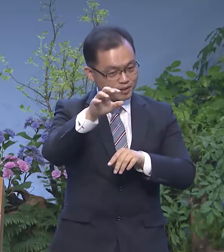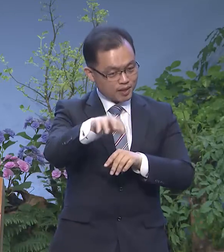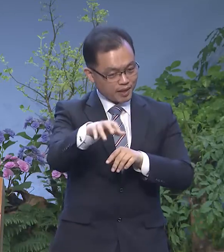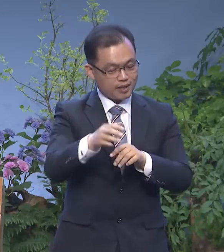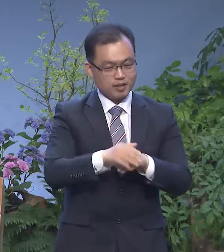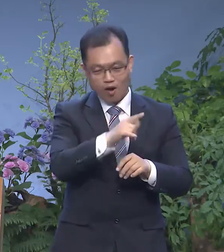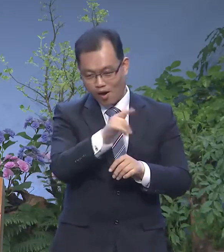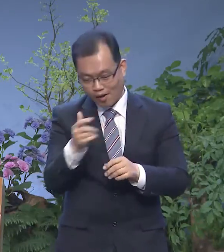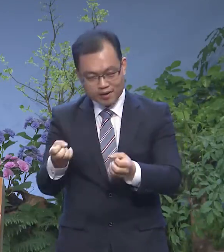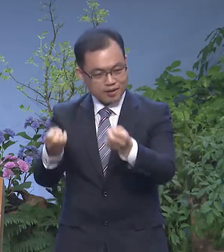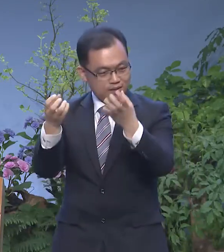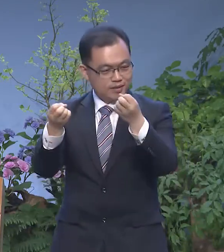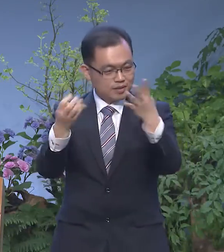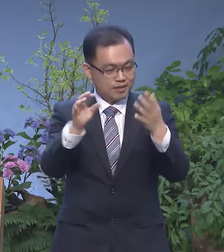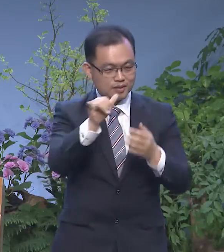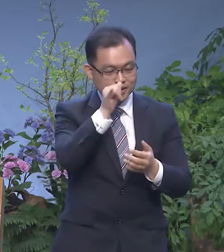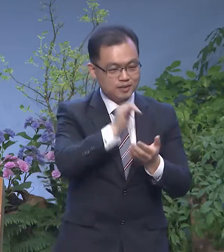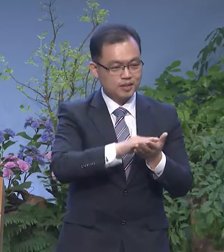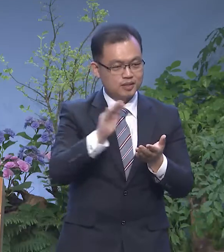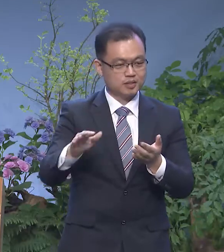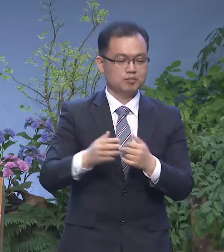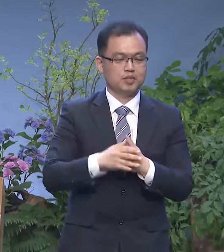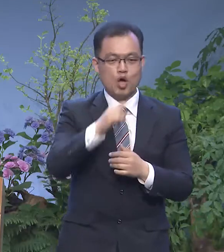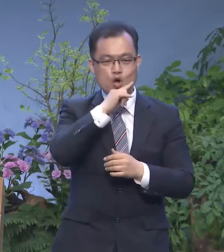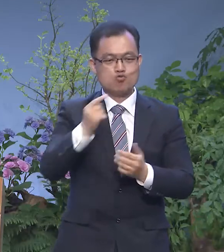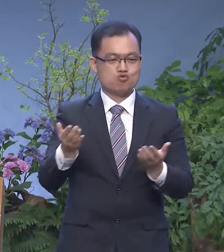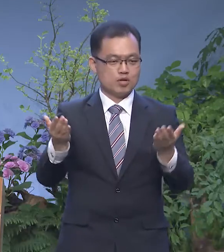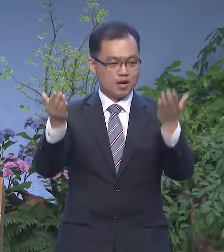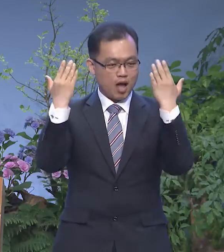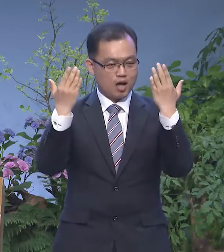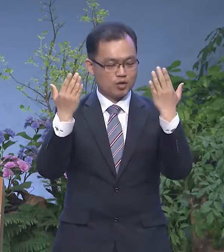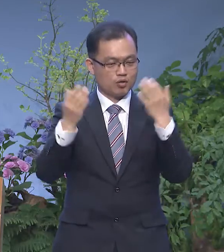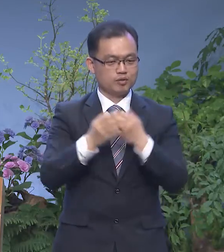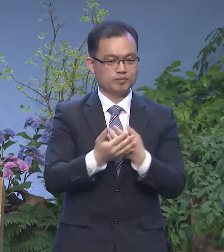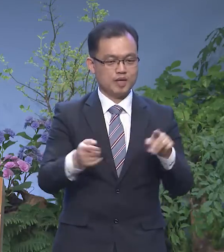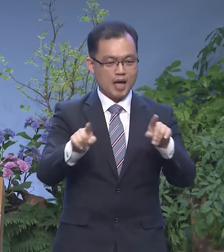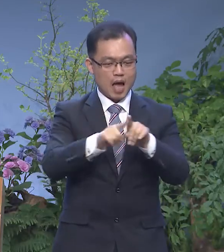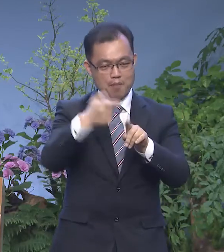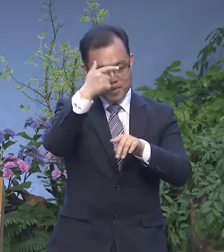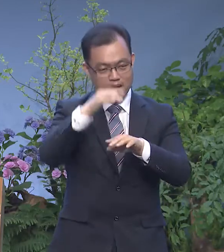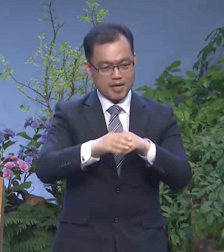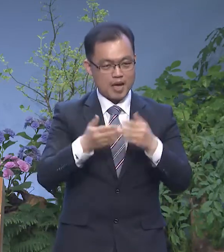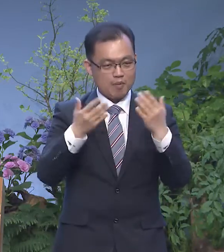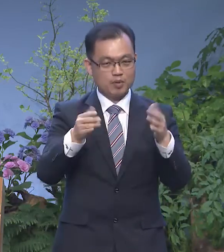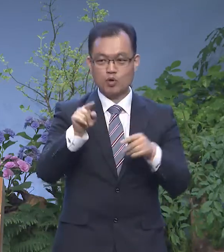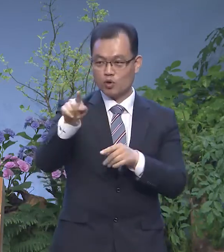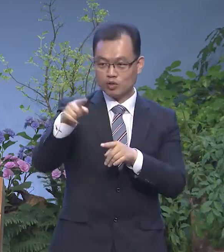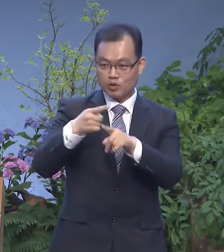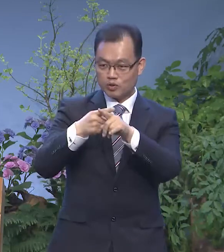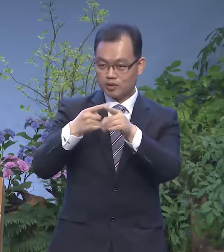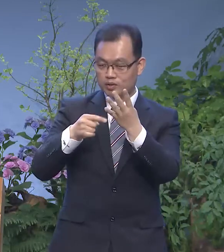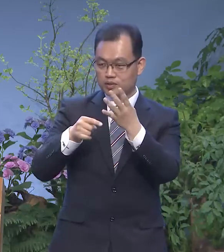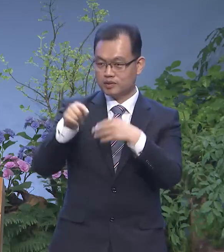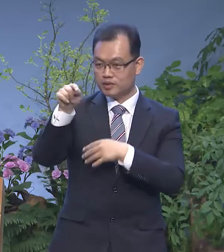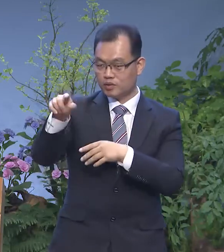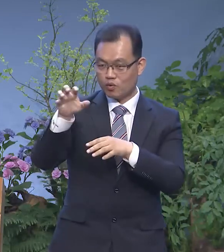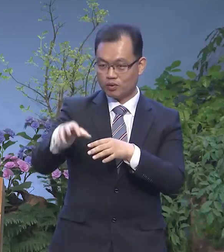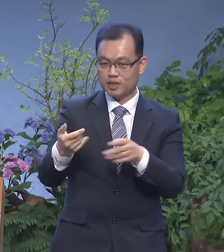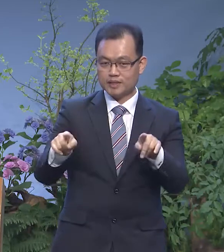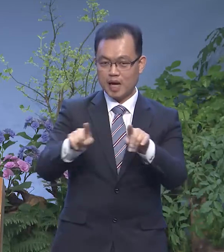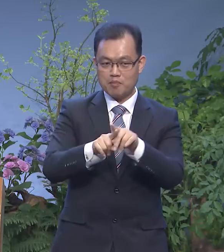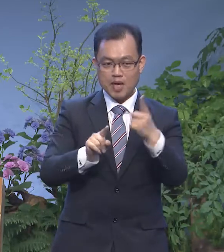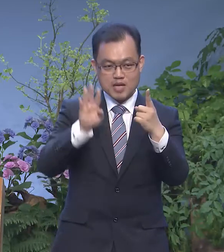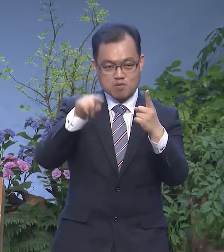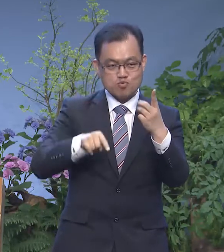시간에도 함께 했지만 우리 주일학교와 통합 예배로 또 우리 본당에서는 우리 청장, 연부 성도들이 1부와